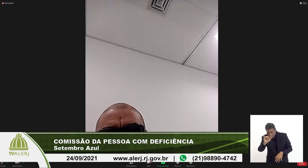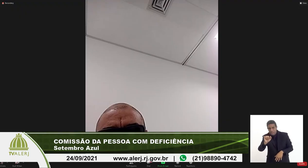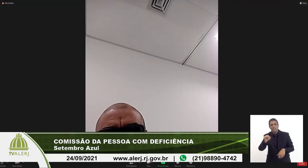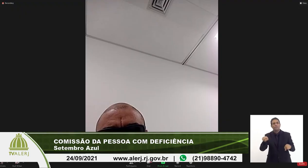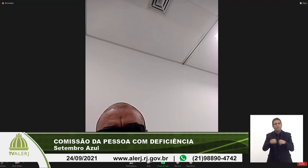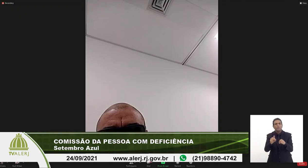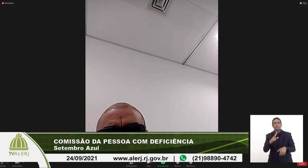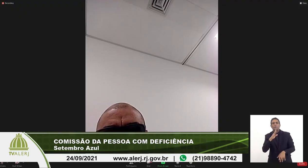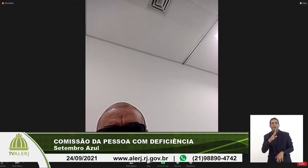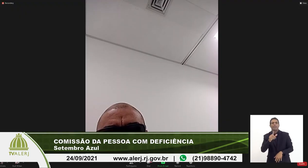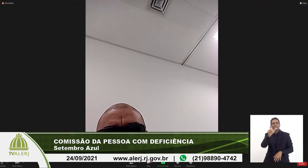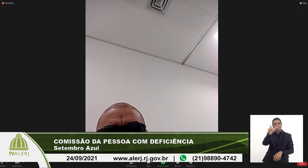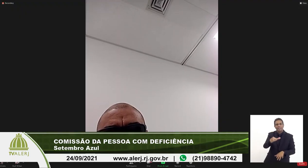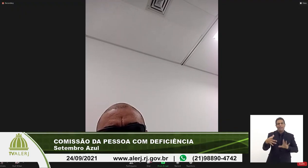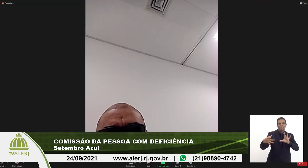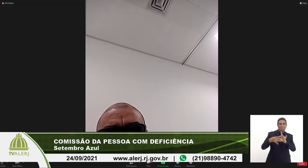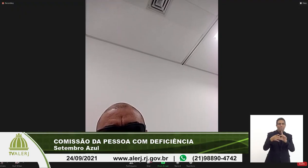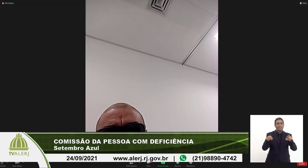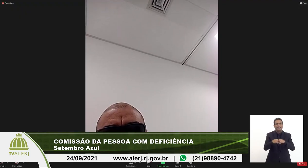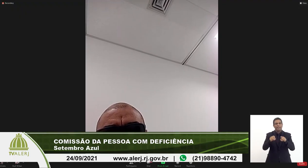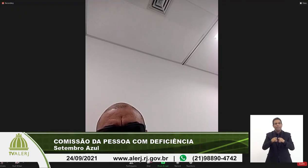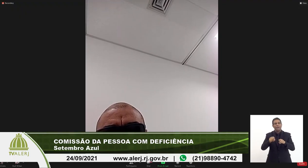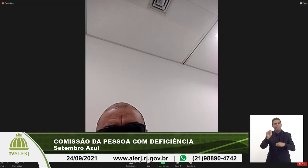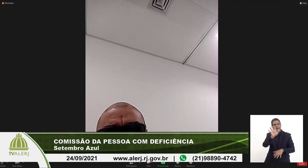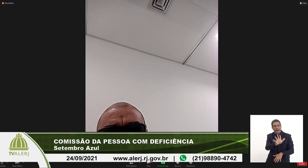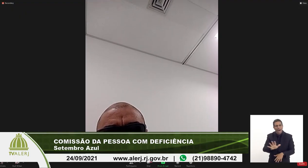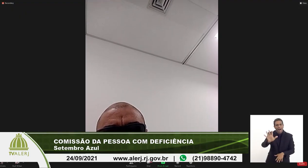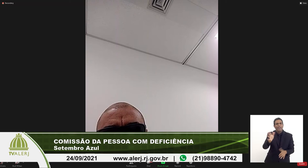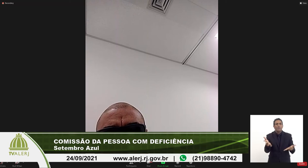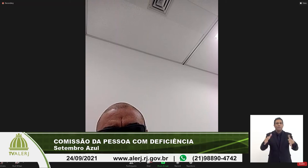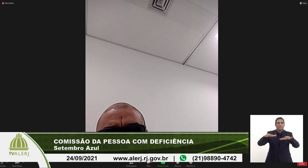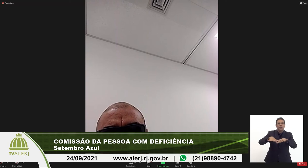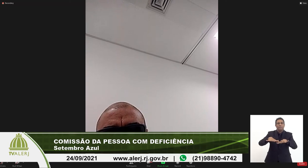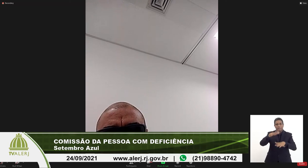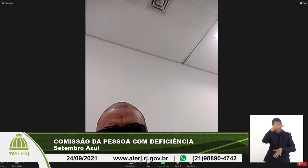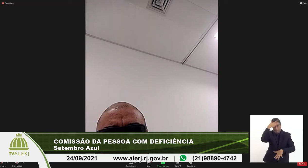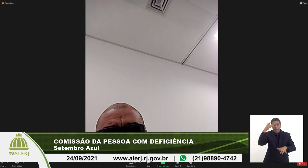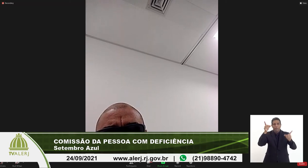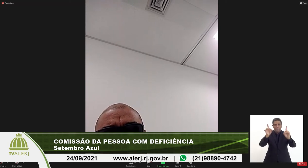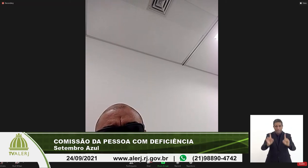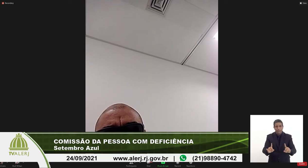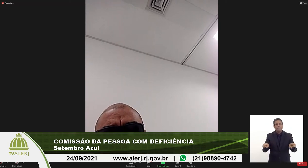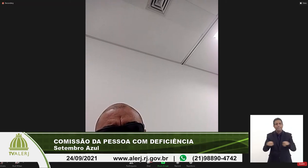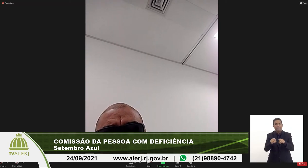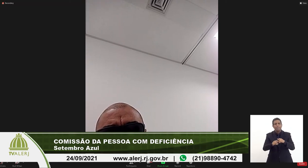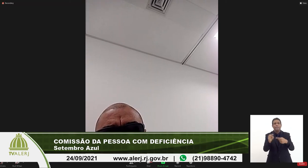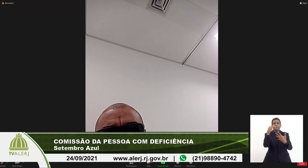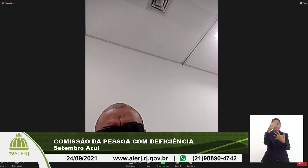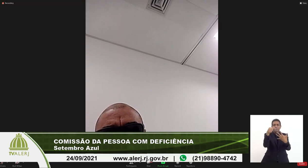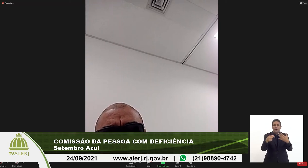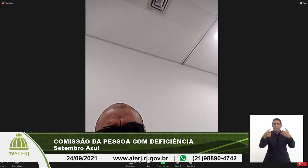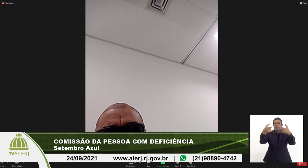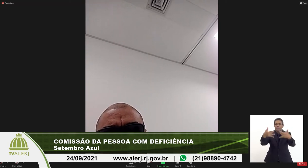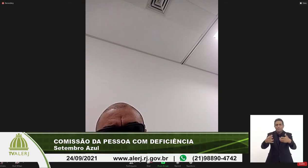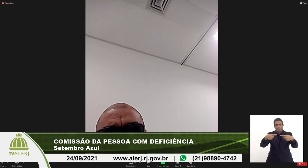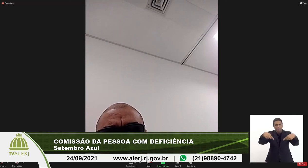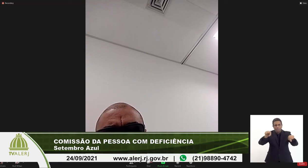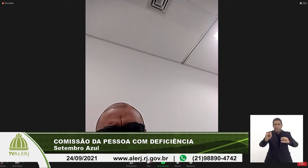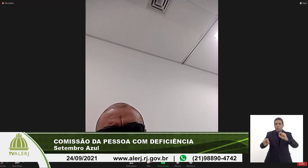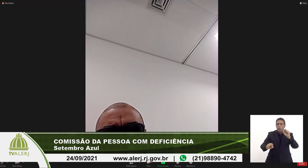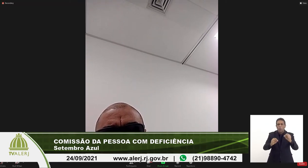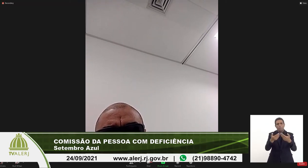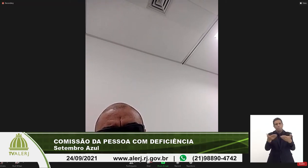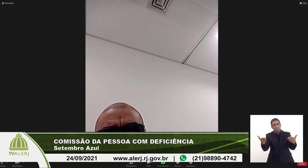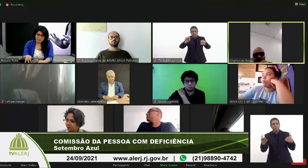conferências estaduais e conferências nacionais pela inclusão da pessoa com deficiência eu só queria falar um pouco nobre deputado nobre